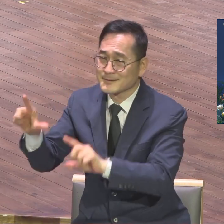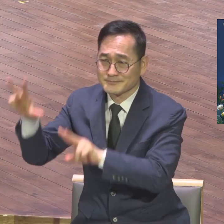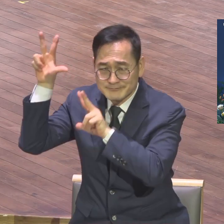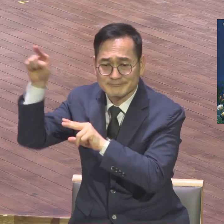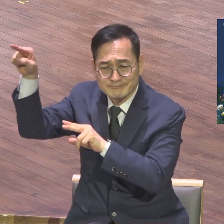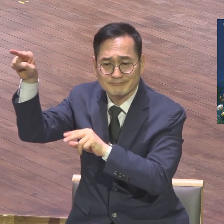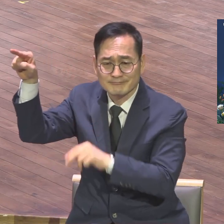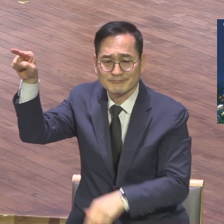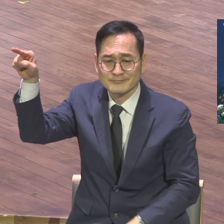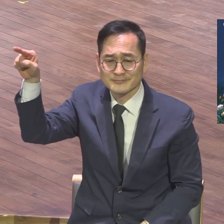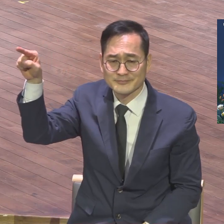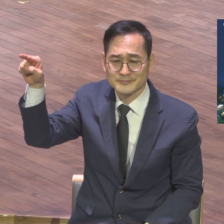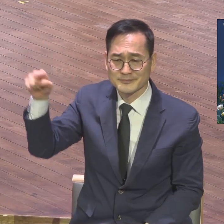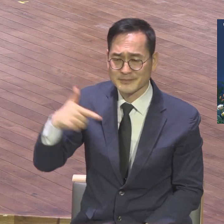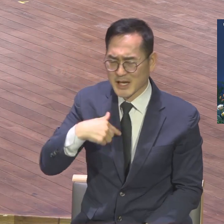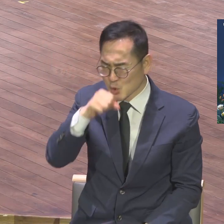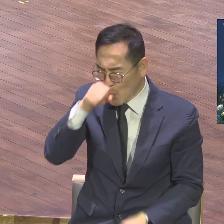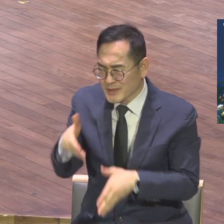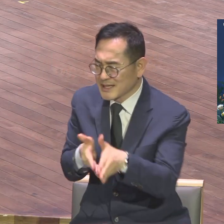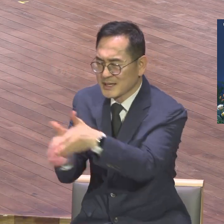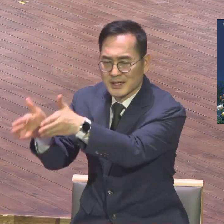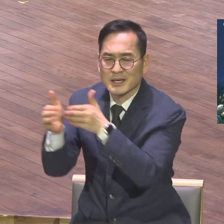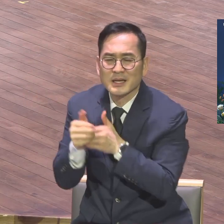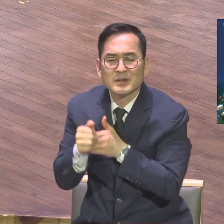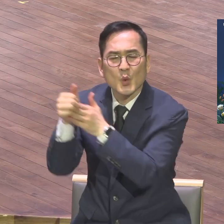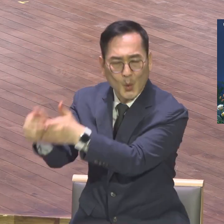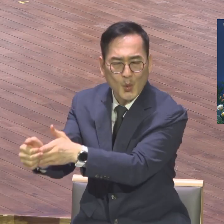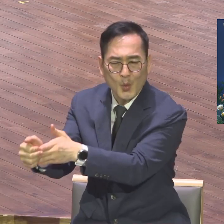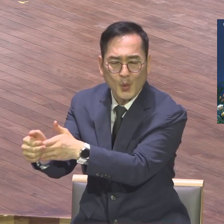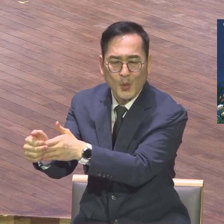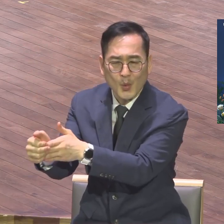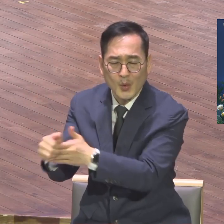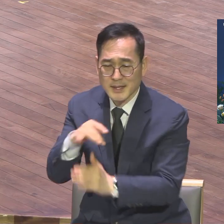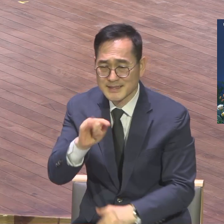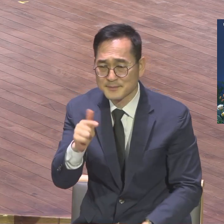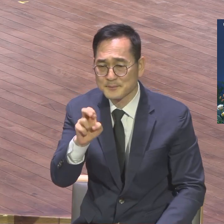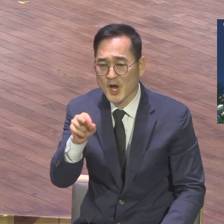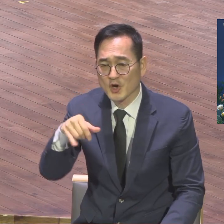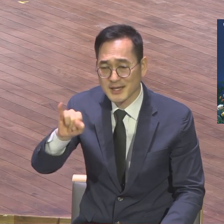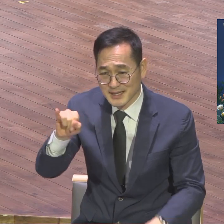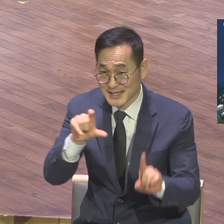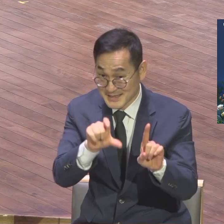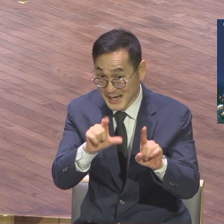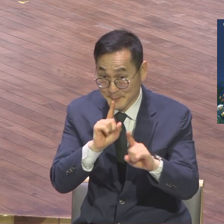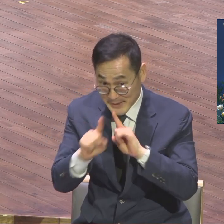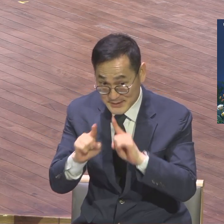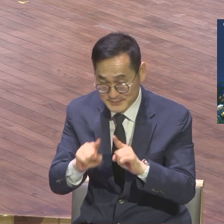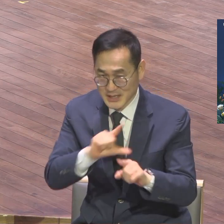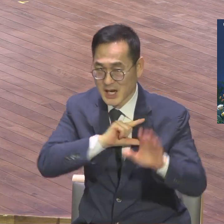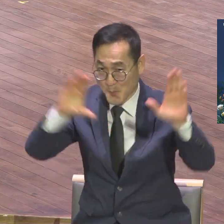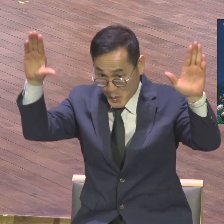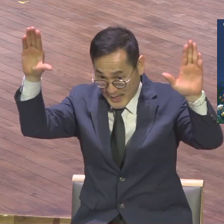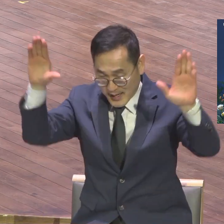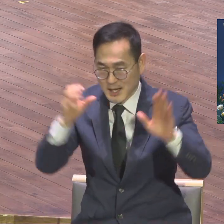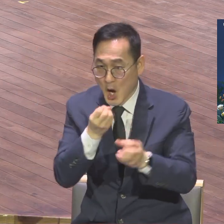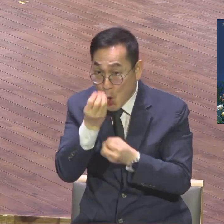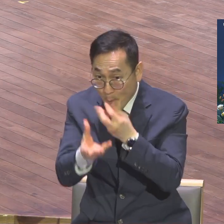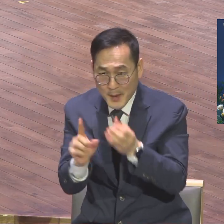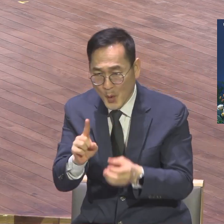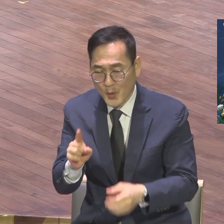최선의 길로 인도하신다. 신명기 1장 3절 30일째로 보면 모세가 이런 고백합니다. 너희보다